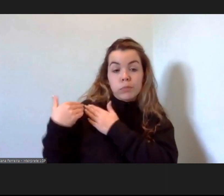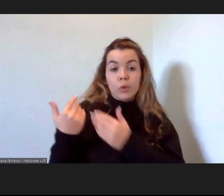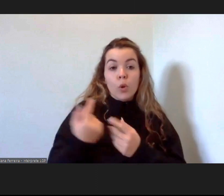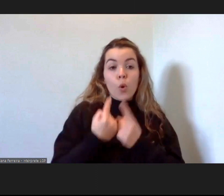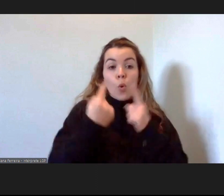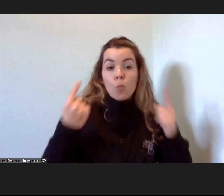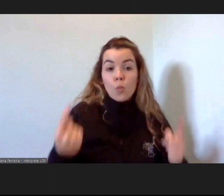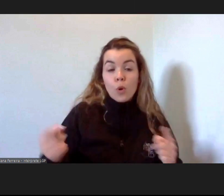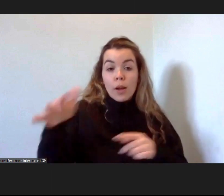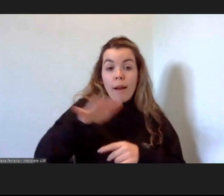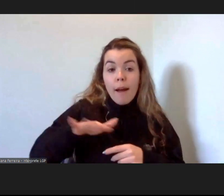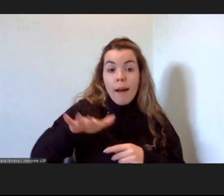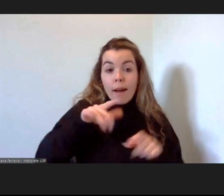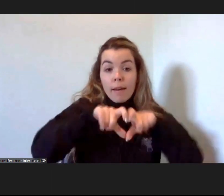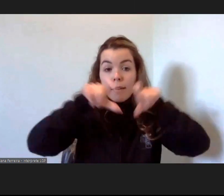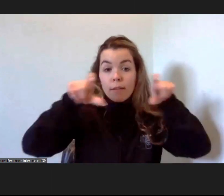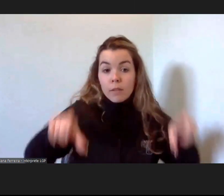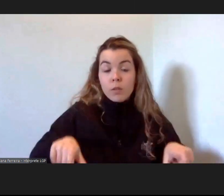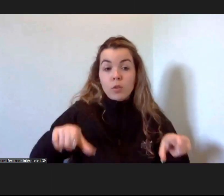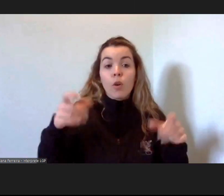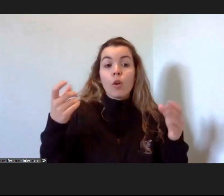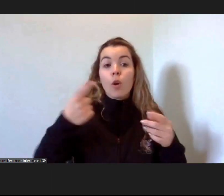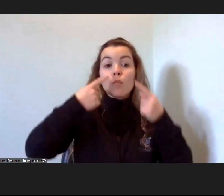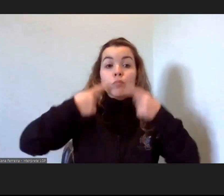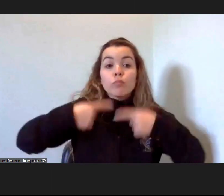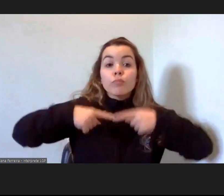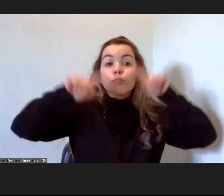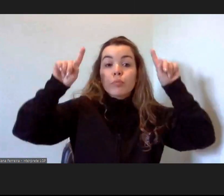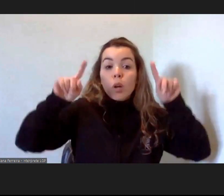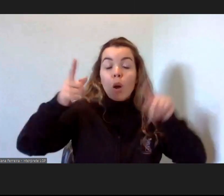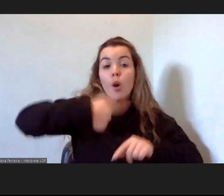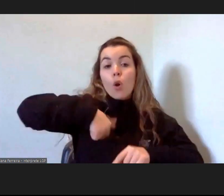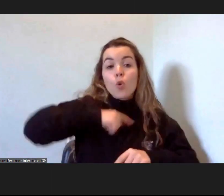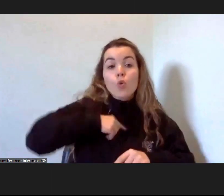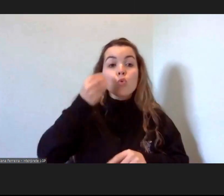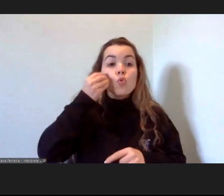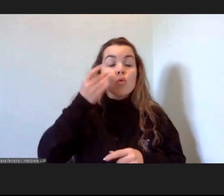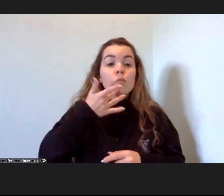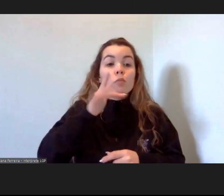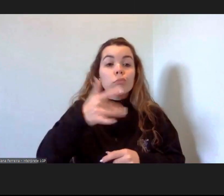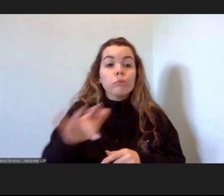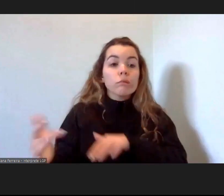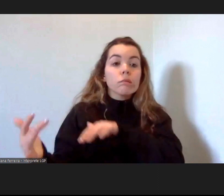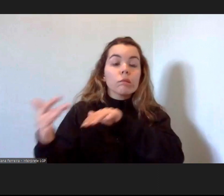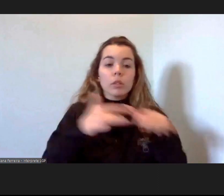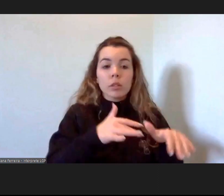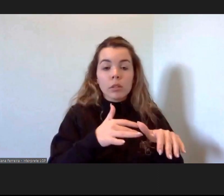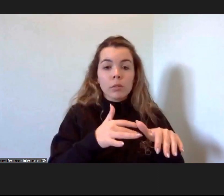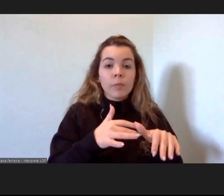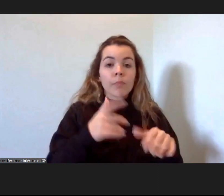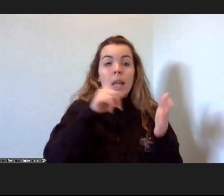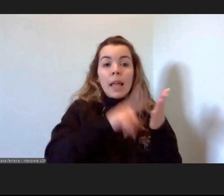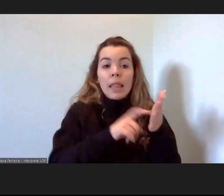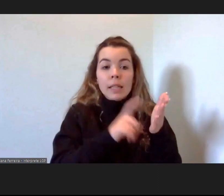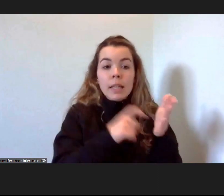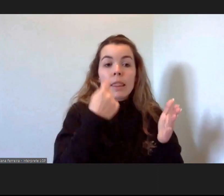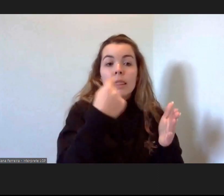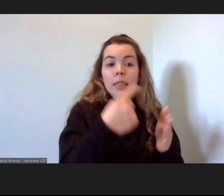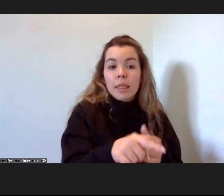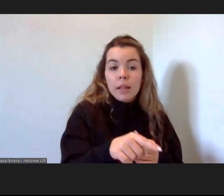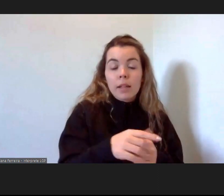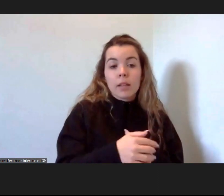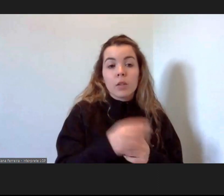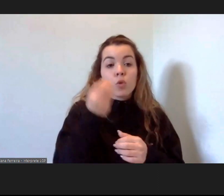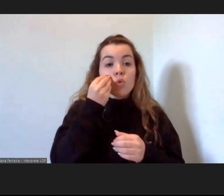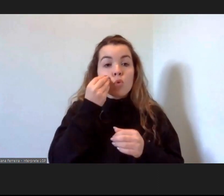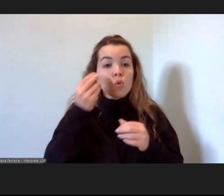e, de facto, nos mostra o que os imigrantes, quais são as necessidades, e como é que os imigrantes se encontram